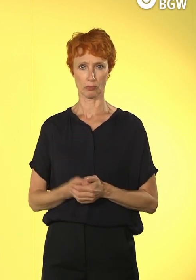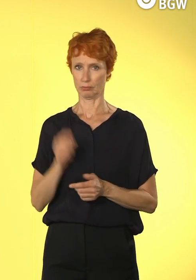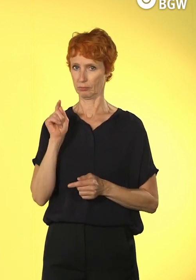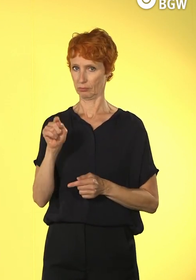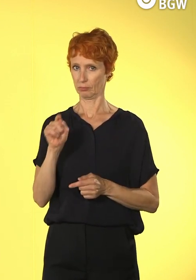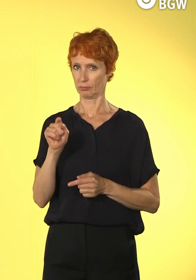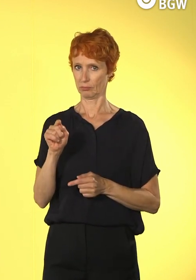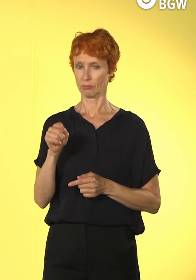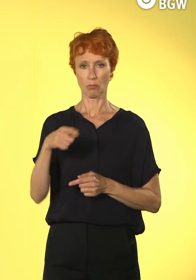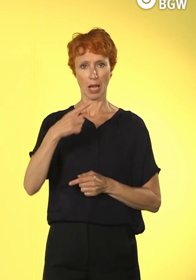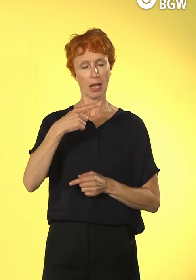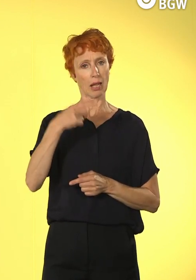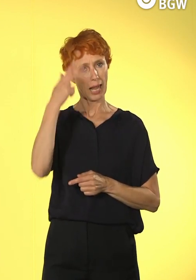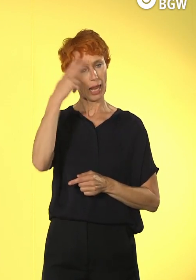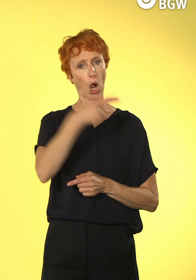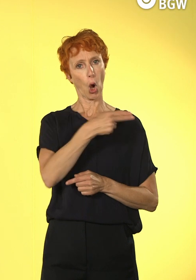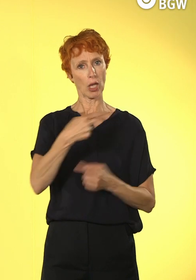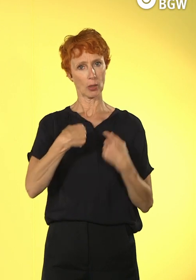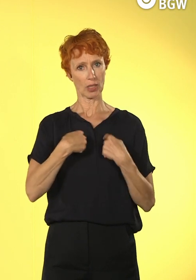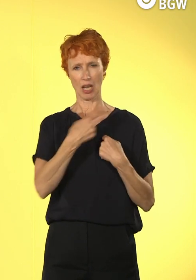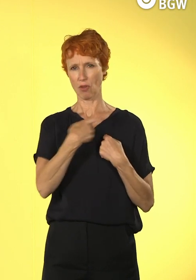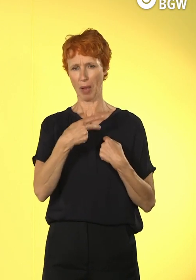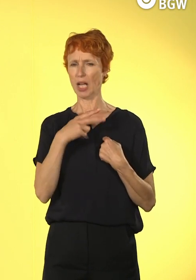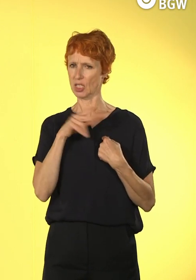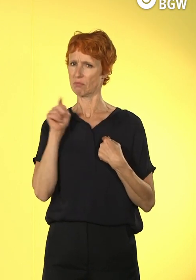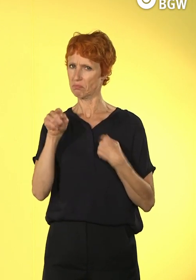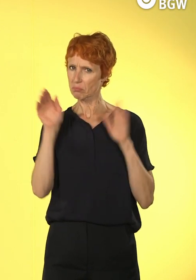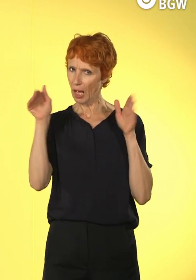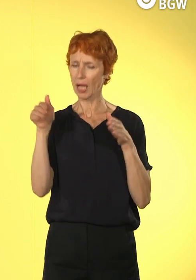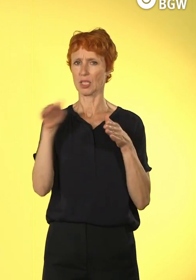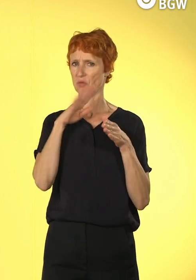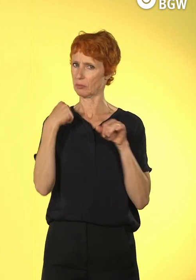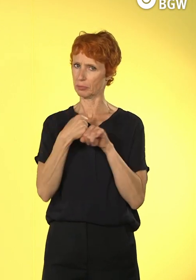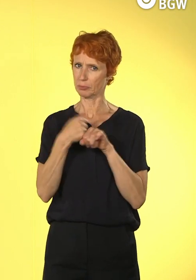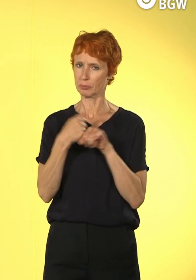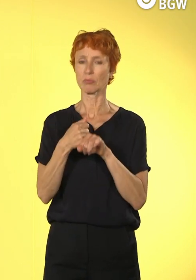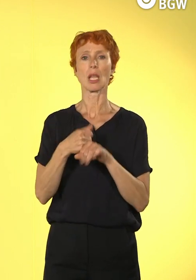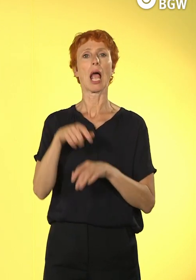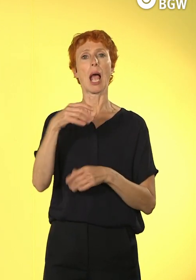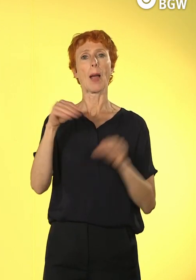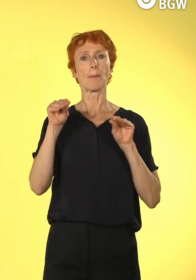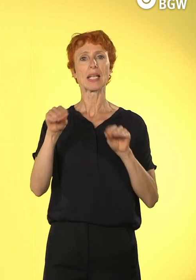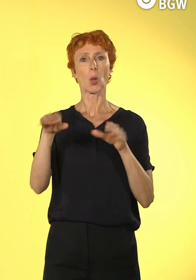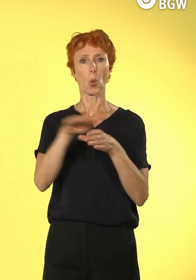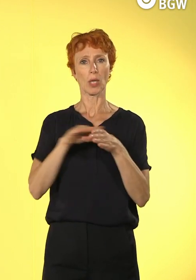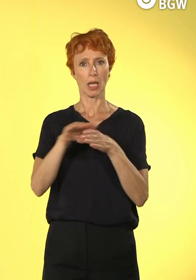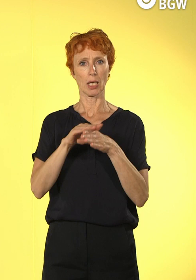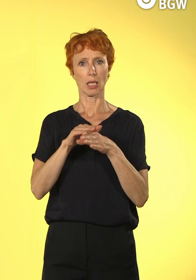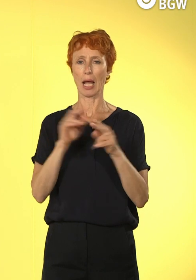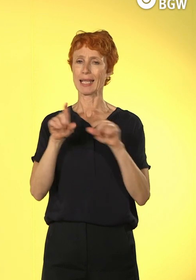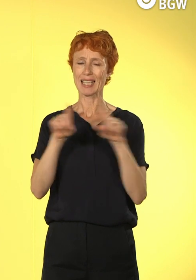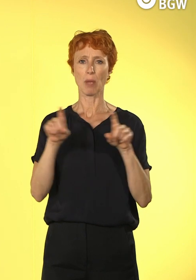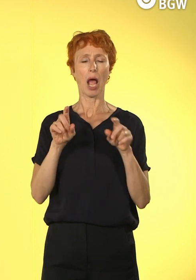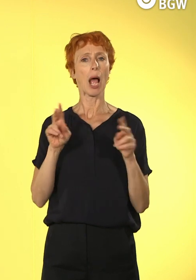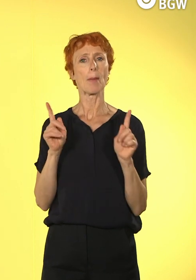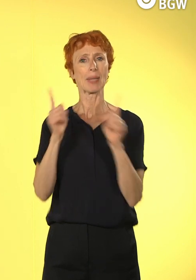also Herr Holler und ich, sehr stark vertreten, selbstverständlich geht es in der Pädagogik um Begegnung. Aber wenn